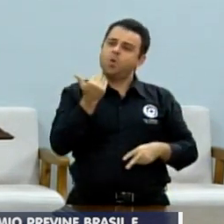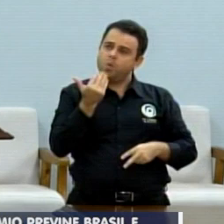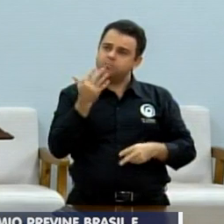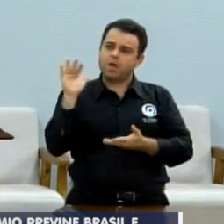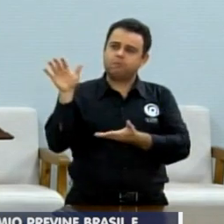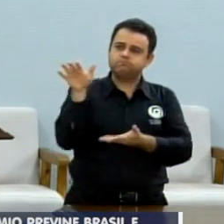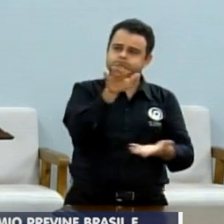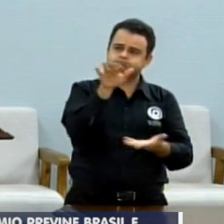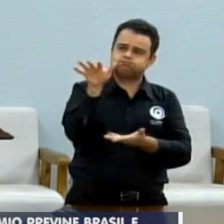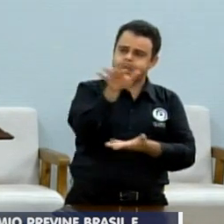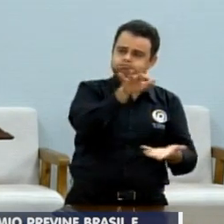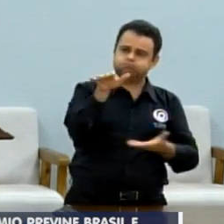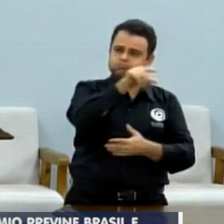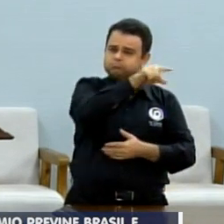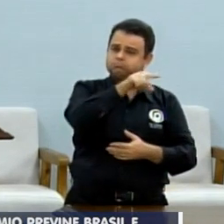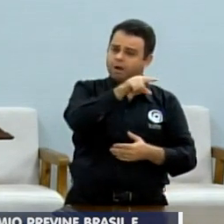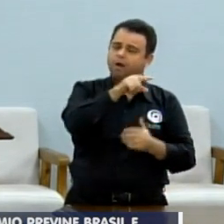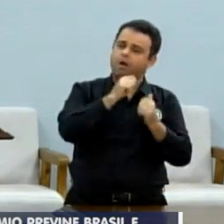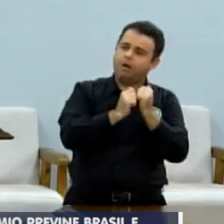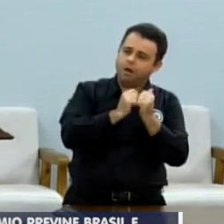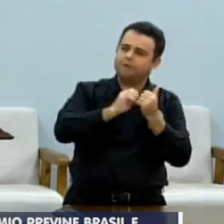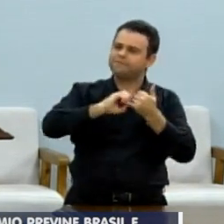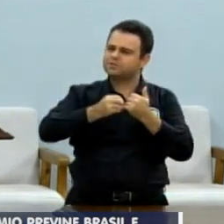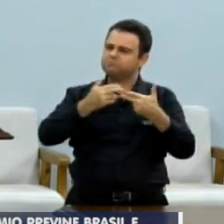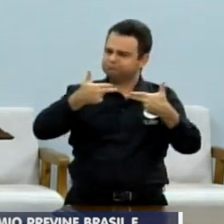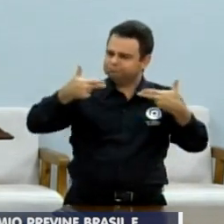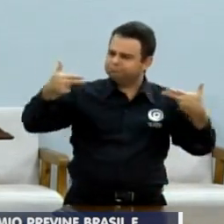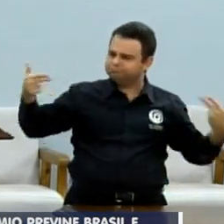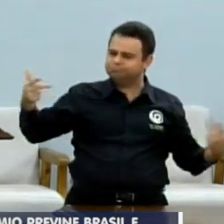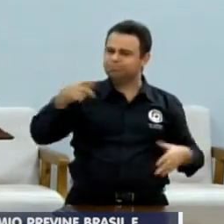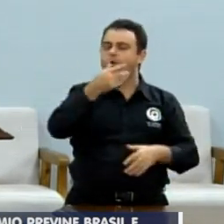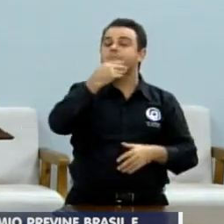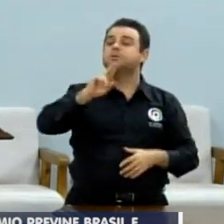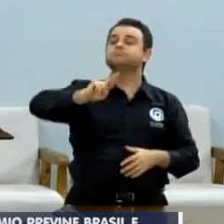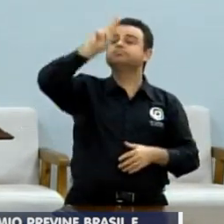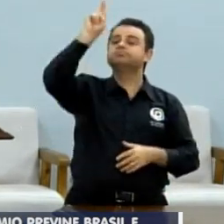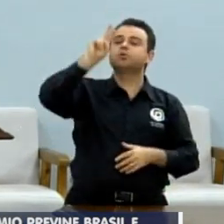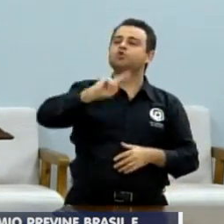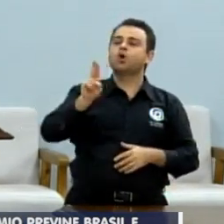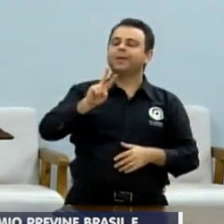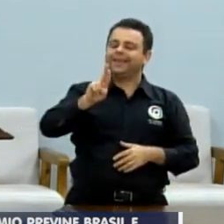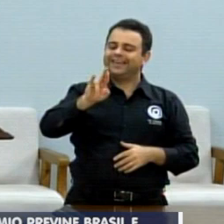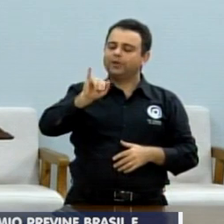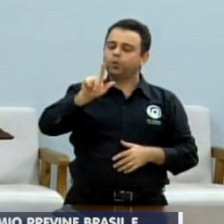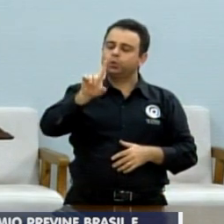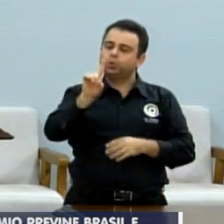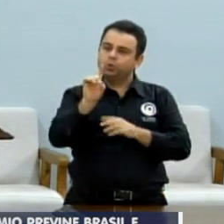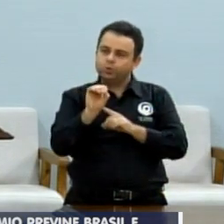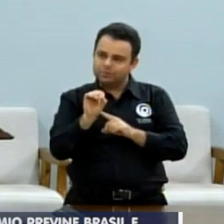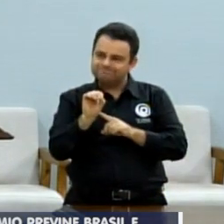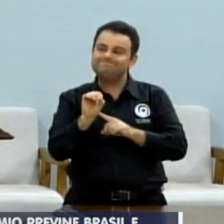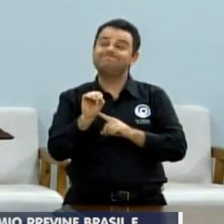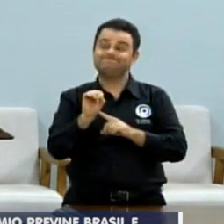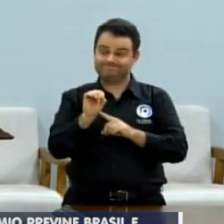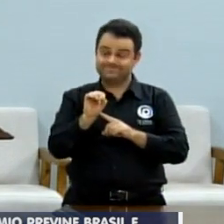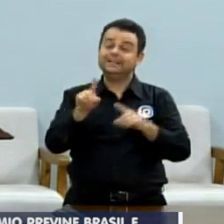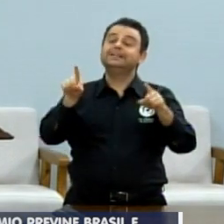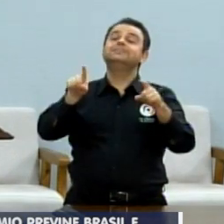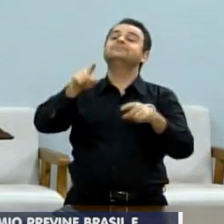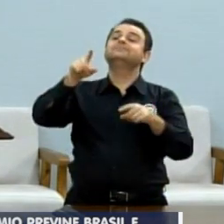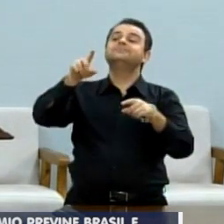é a Independência Solidária, Pedro. Lá, pô, você estava presente também. E também foi o dia do vereador, dia 1º.